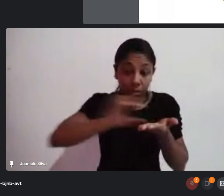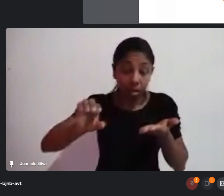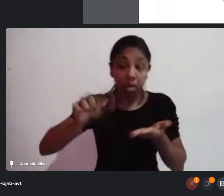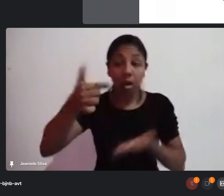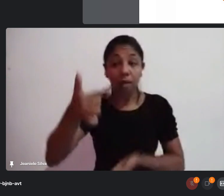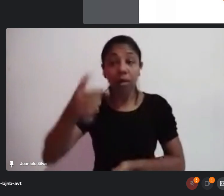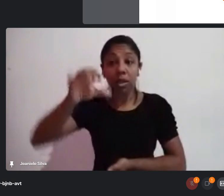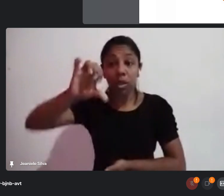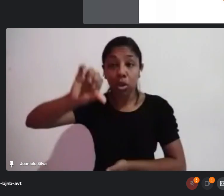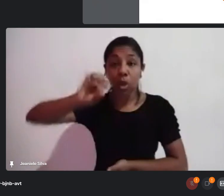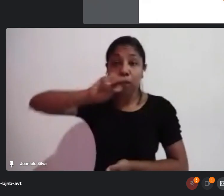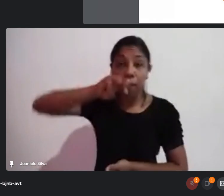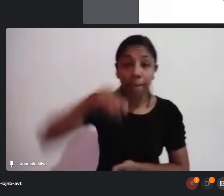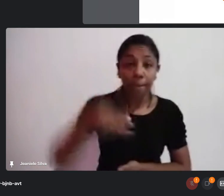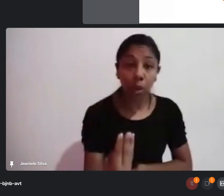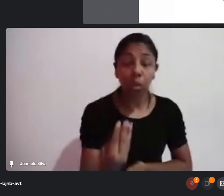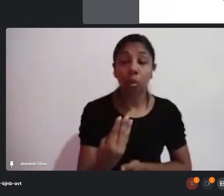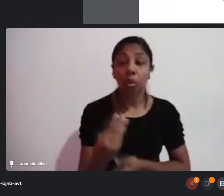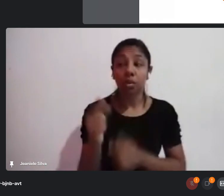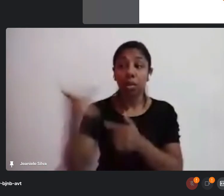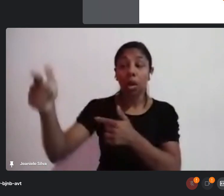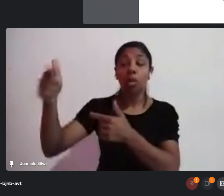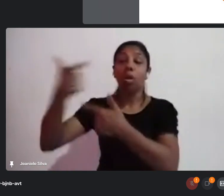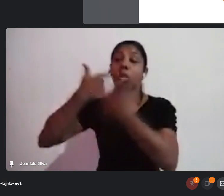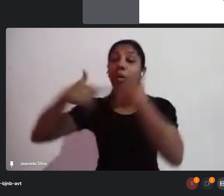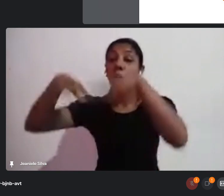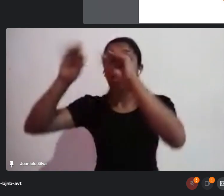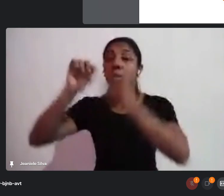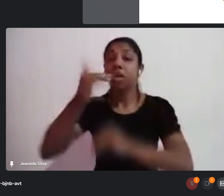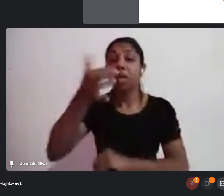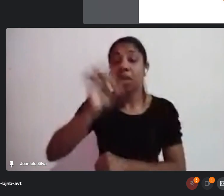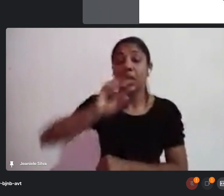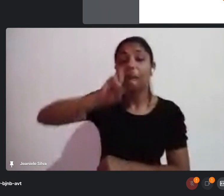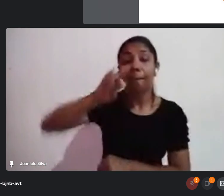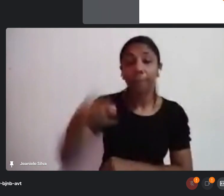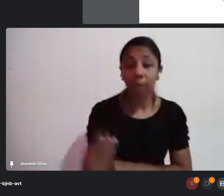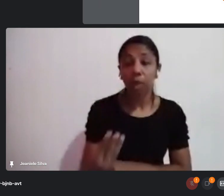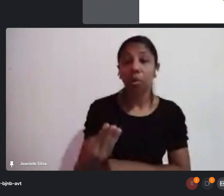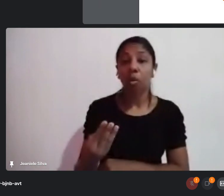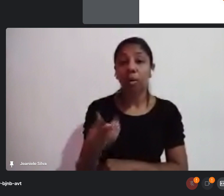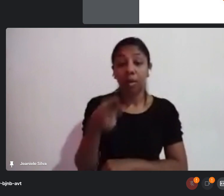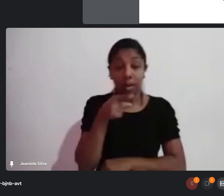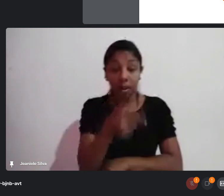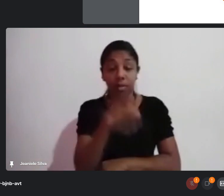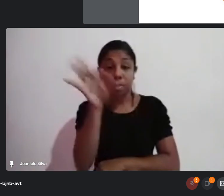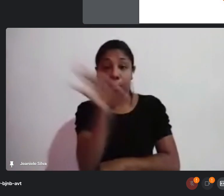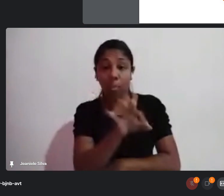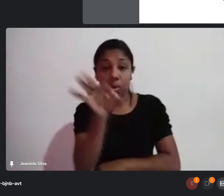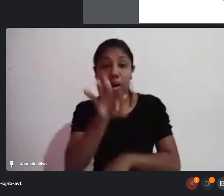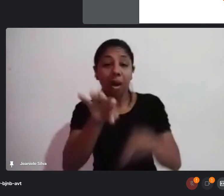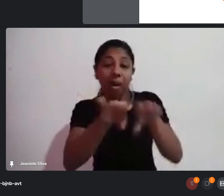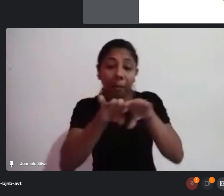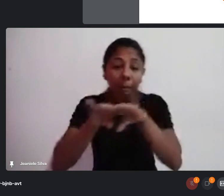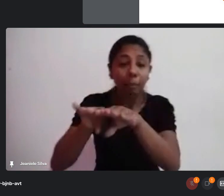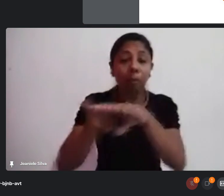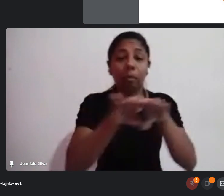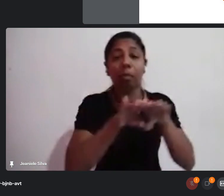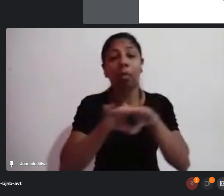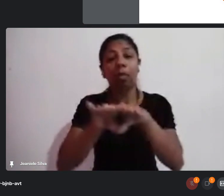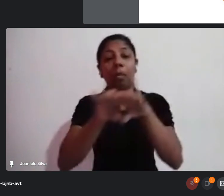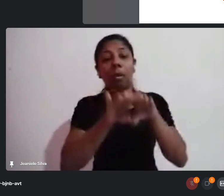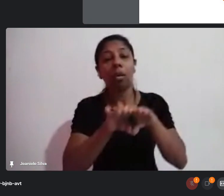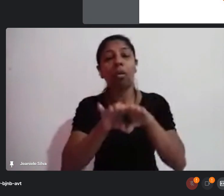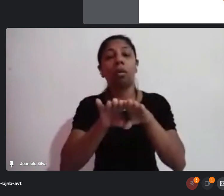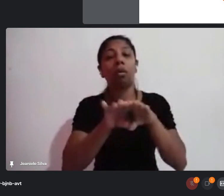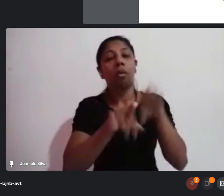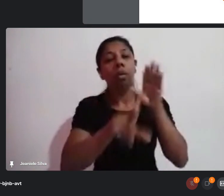linguagens, entre 10 milhões. E essa porcentagem, gente, é um padrão da Lei Paulo Gustavo. Por quê?